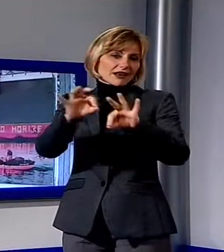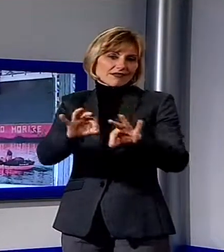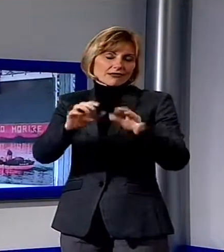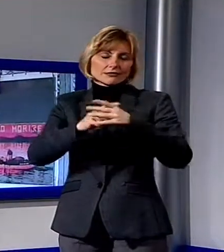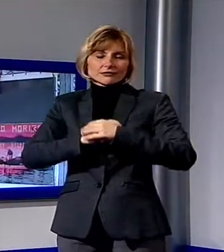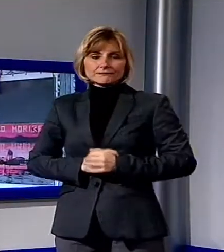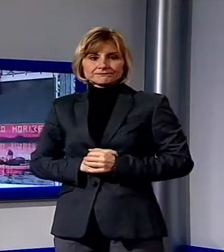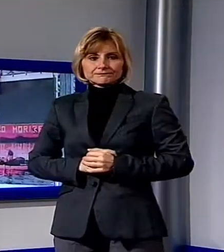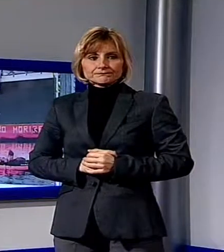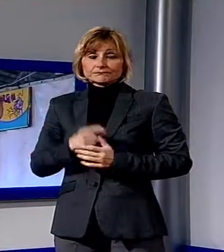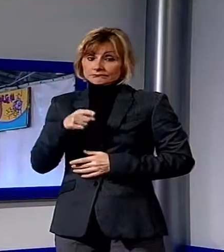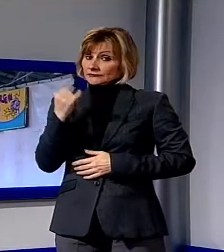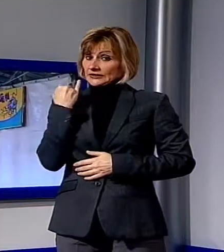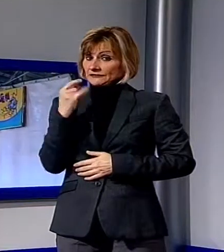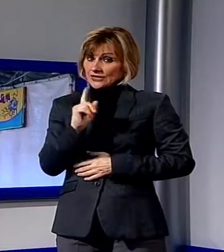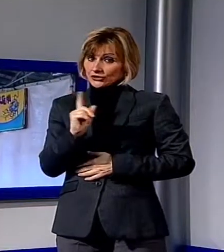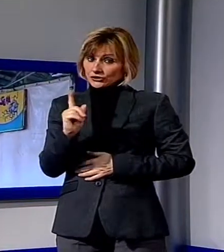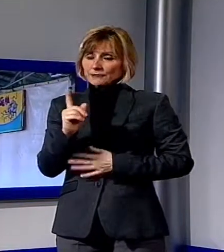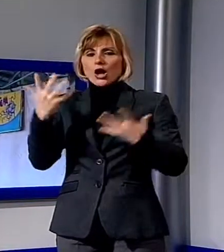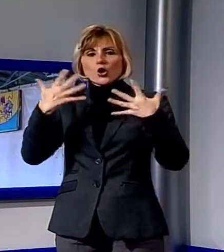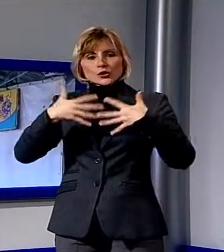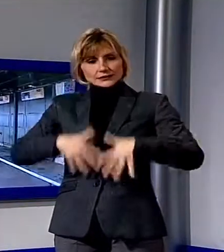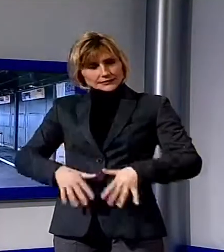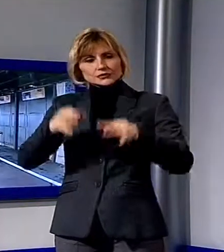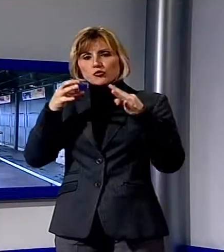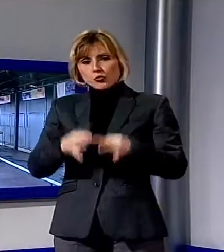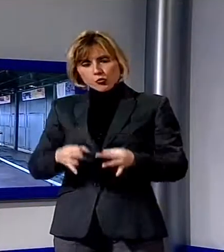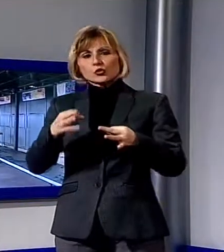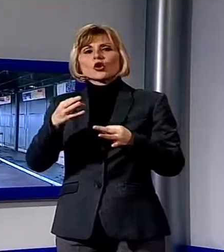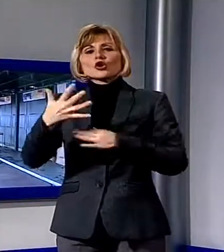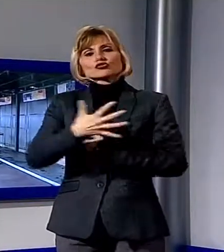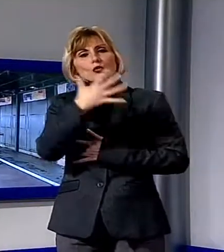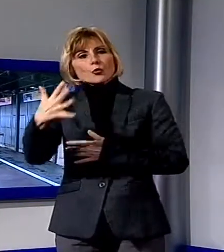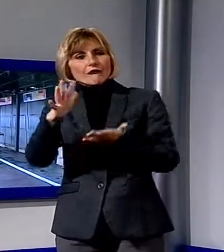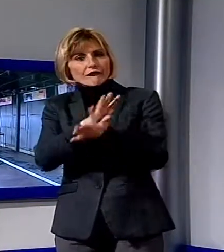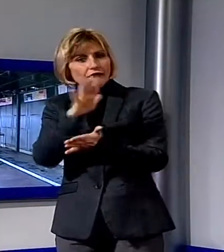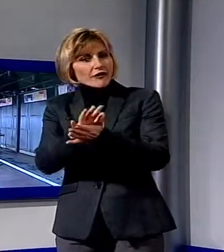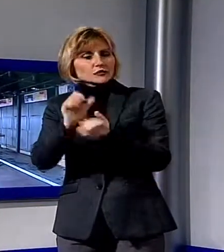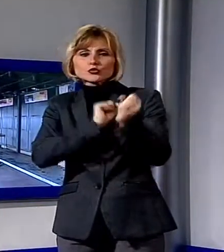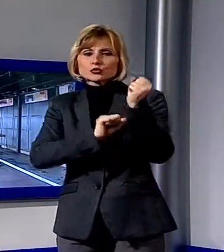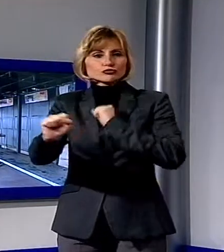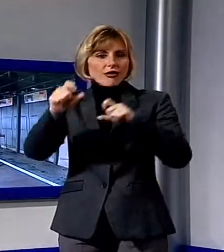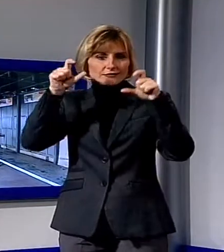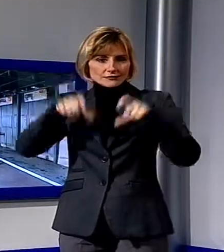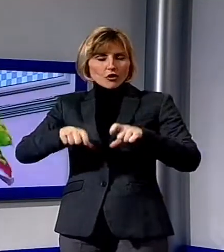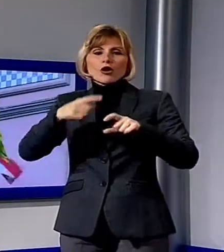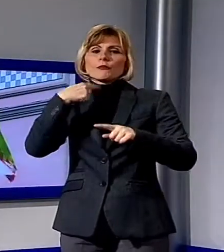organizzatori sono certi che la festa che andrà in scena per cinque giorni sarà un grande successo di partecipazione e di divertimento. Molte